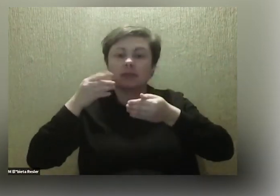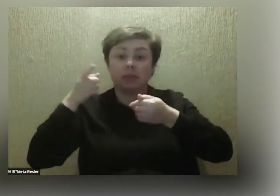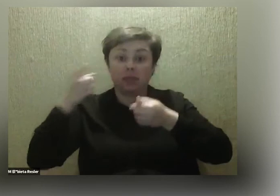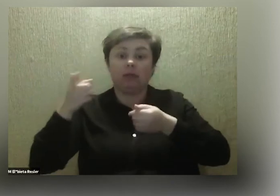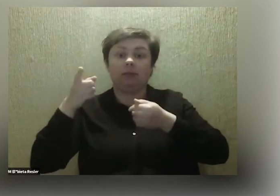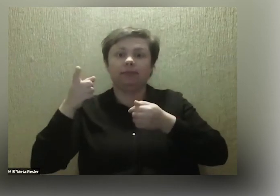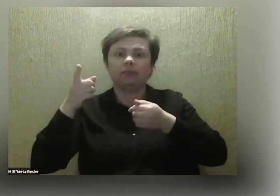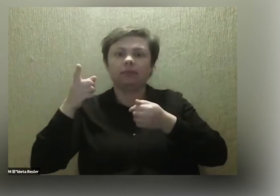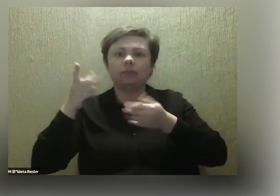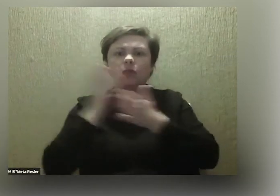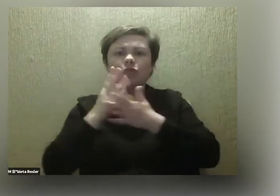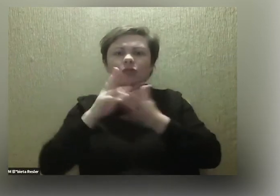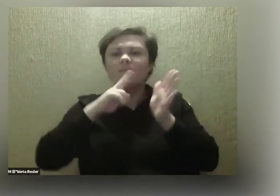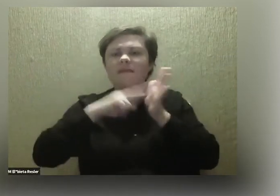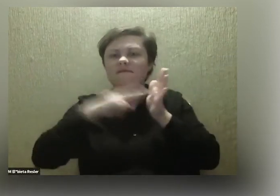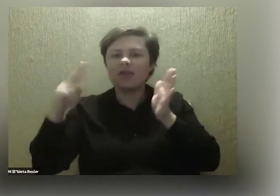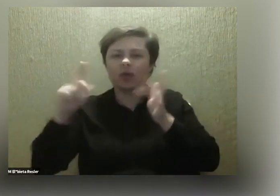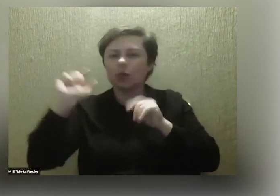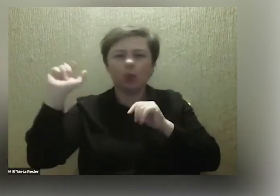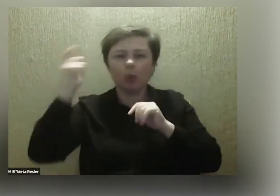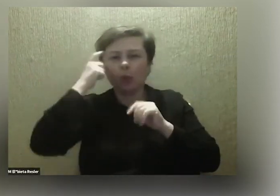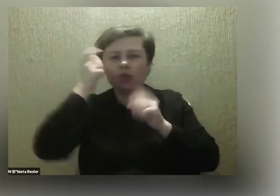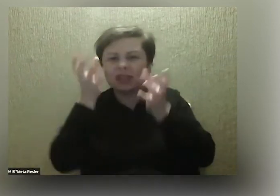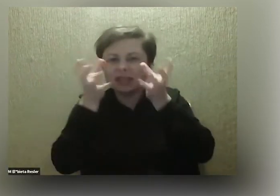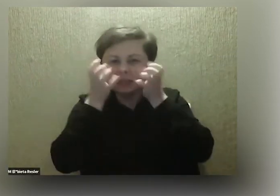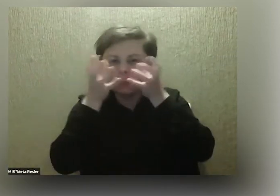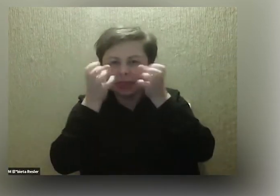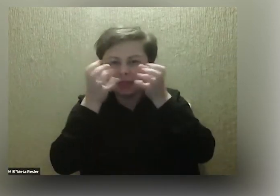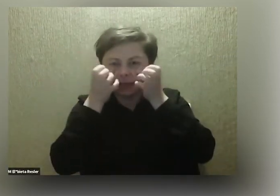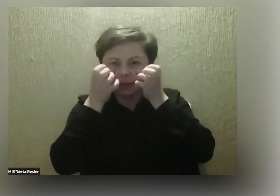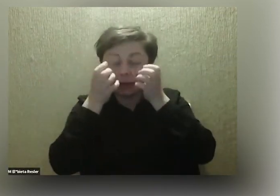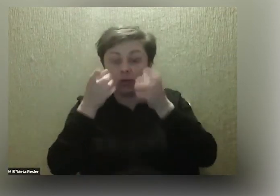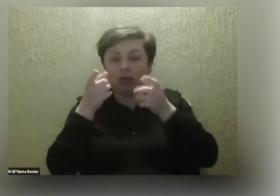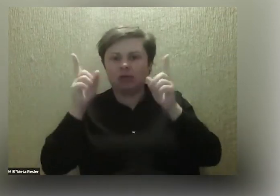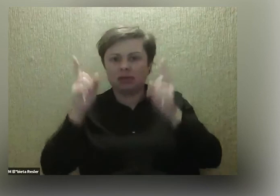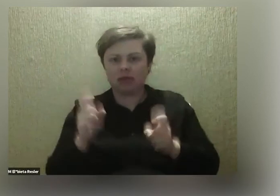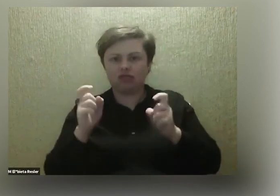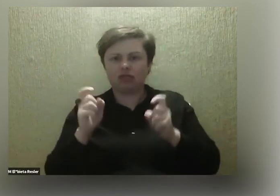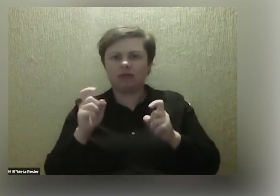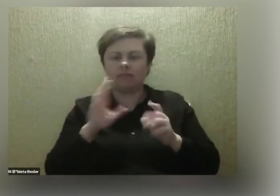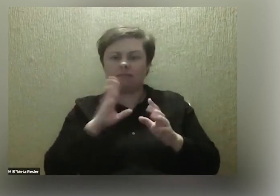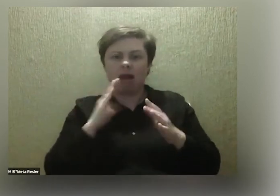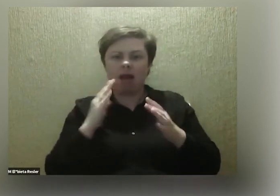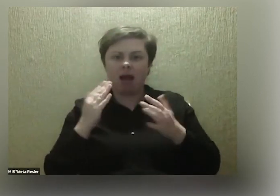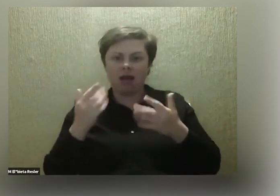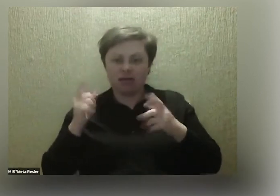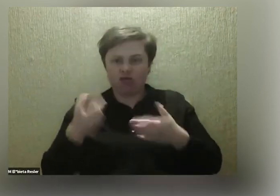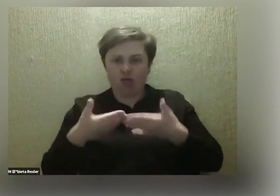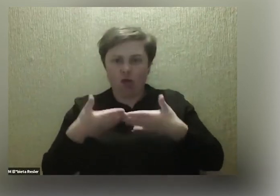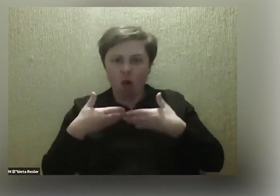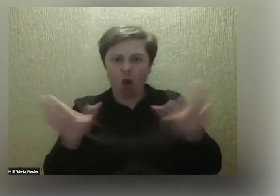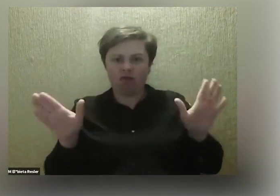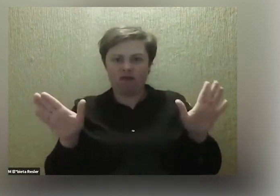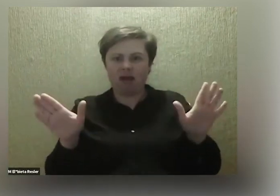wyłączają ten główny zmysł, to włącza się im właśnie jakaś taka otwartość zwiększa.